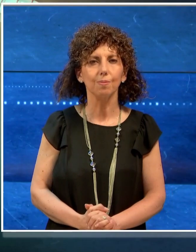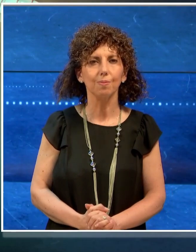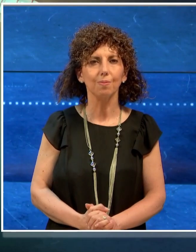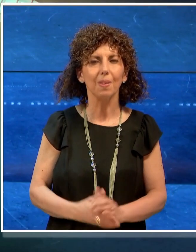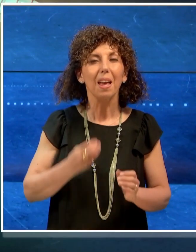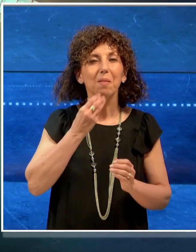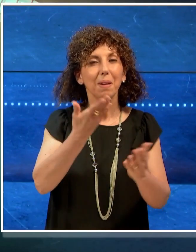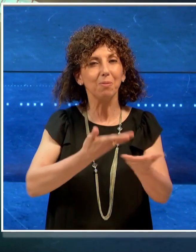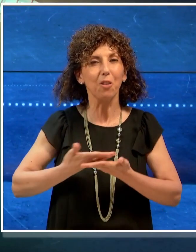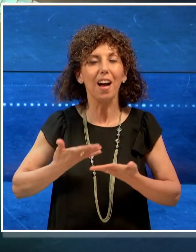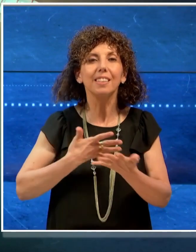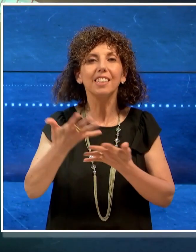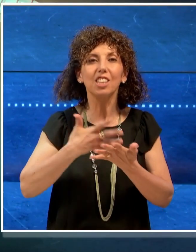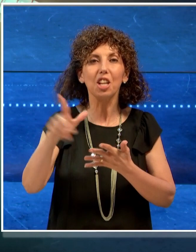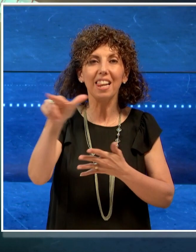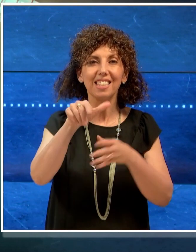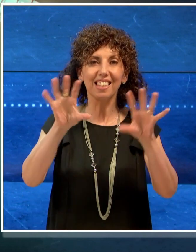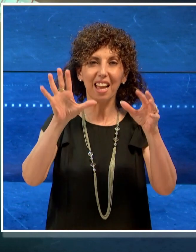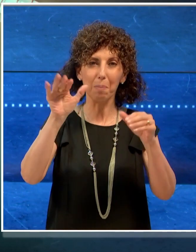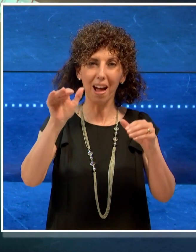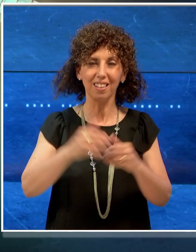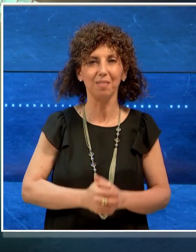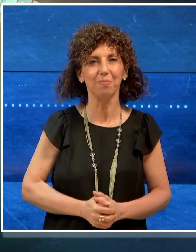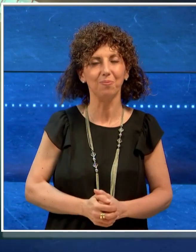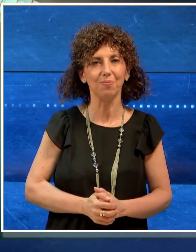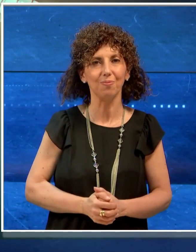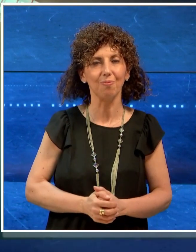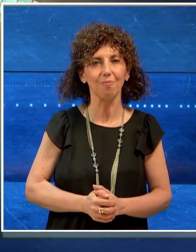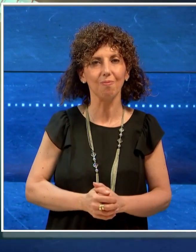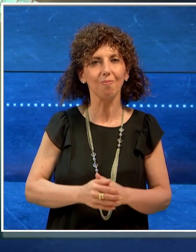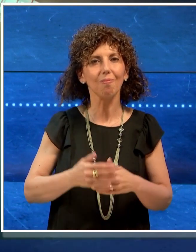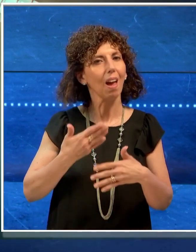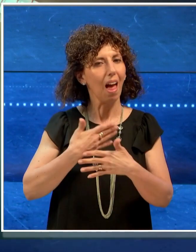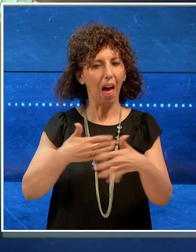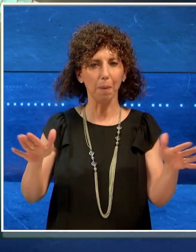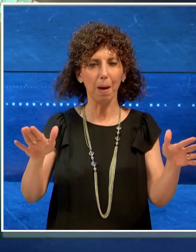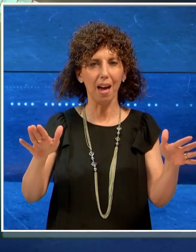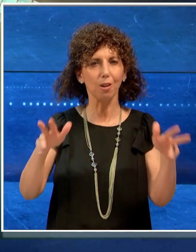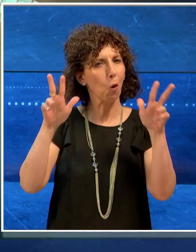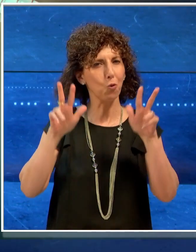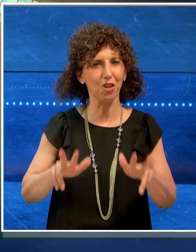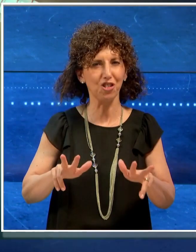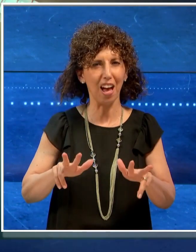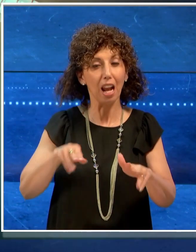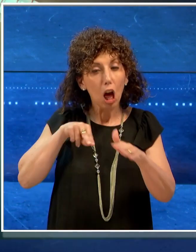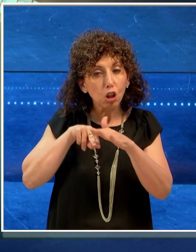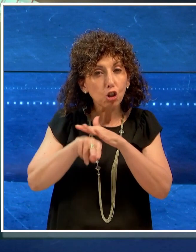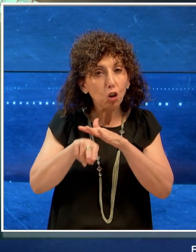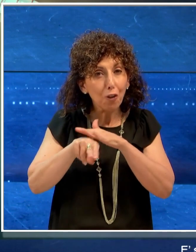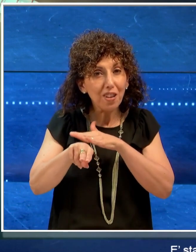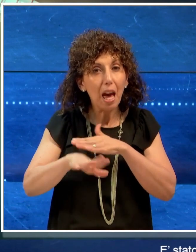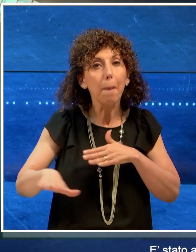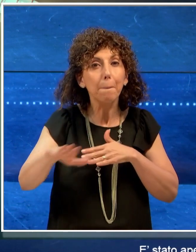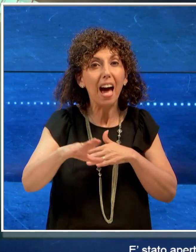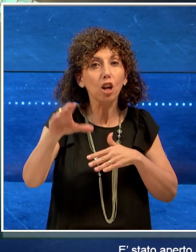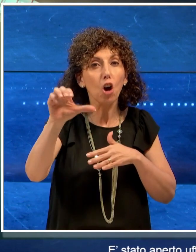Ben trovati con il TGDs di Telebari. È stato aperto ufficialmente il sottovia di Parco Scizzo,